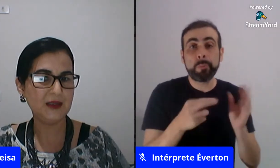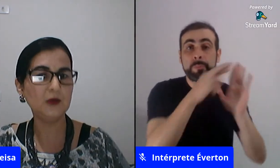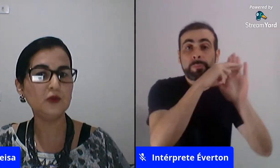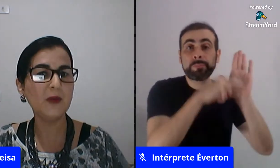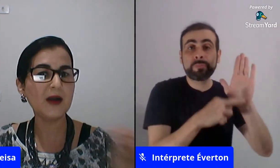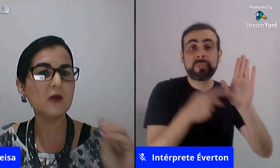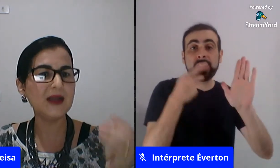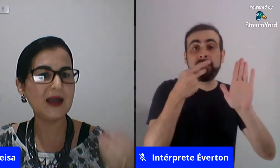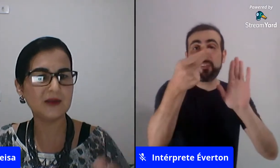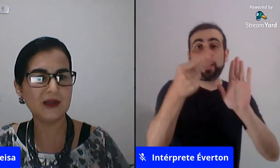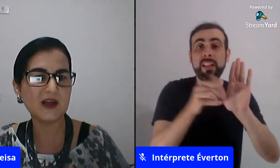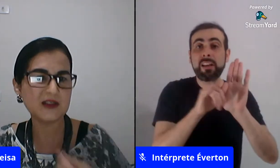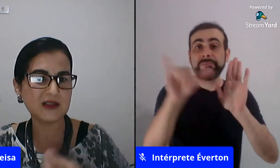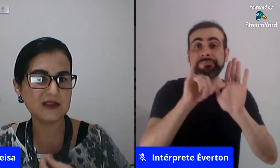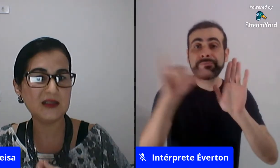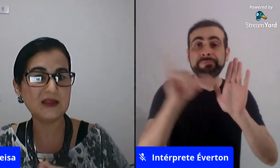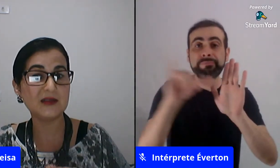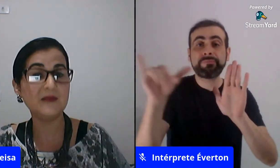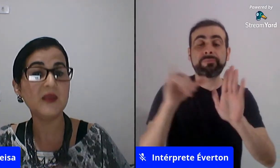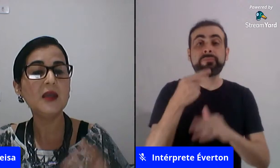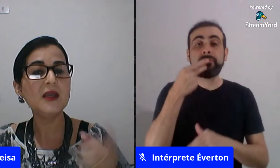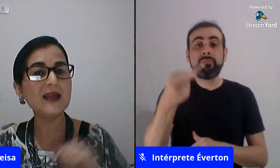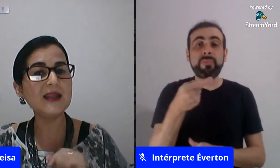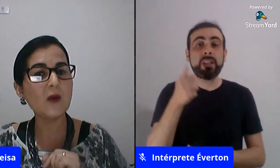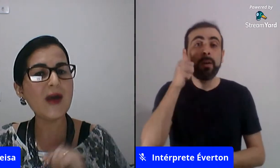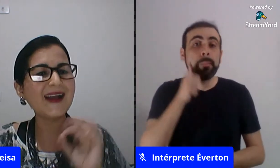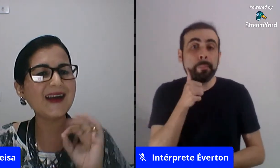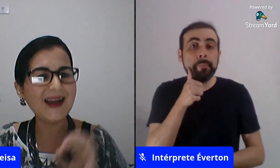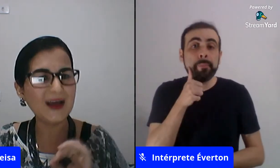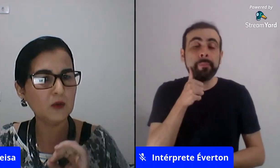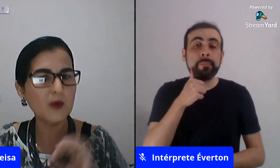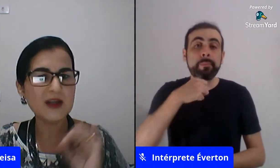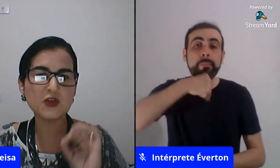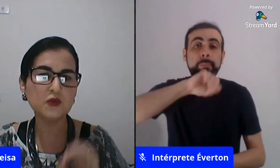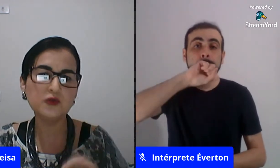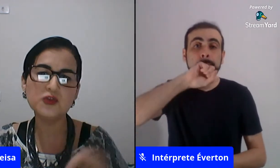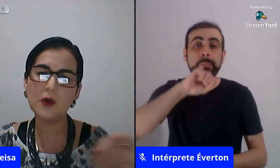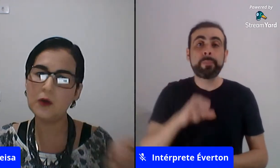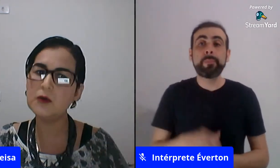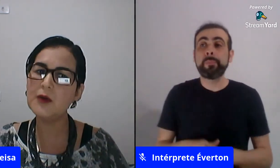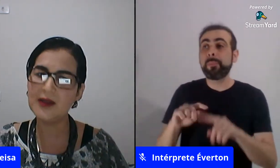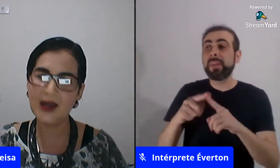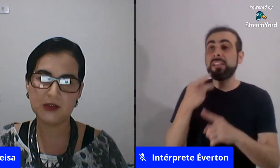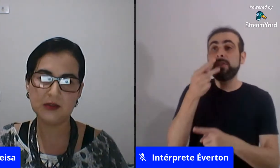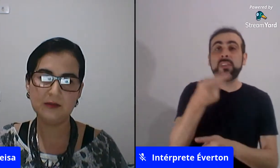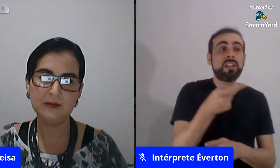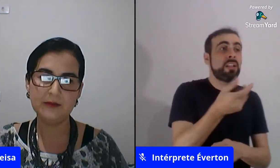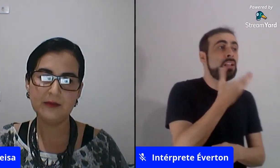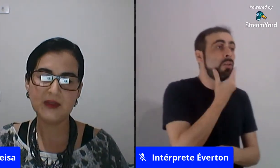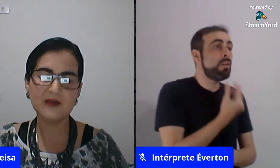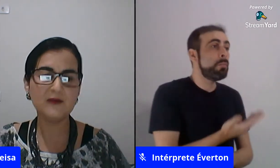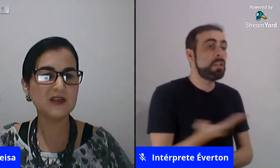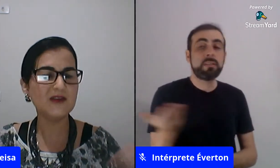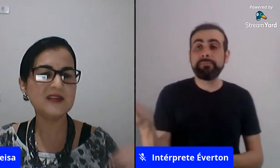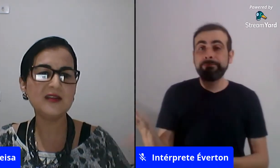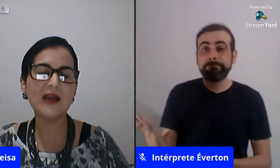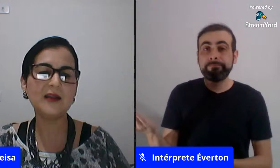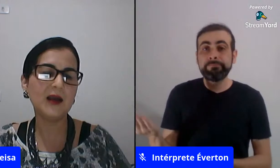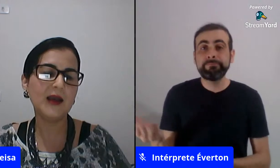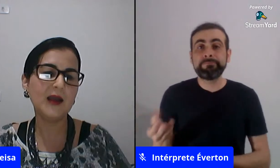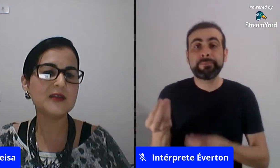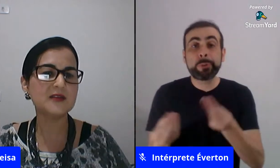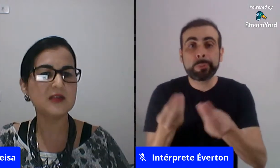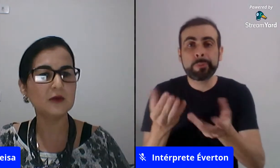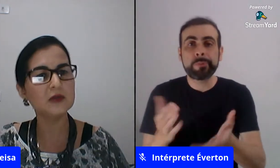mães então tomar cuidado pela linguagem sexista e adequar é claro o assunto de acordo com a idade se você não vai